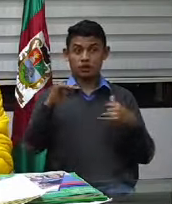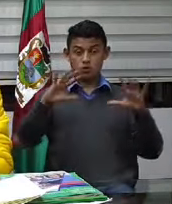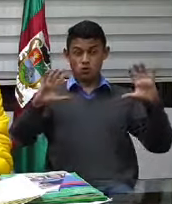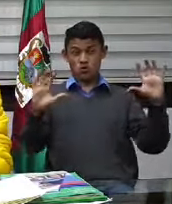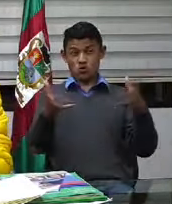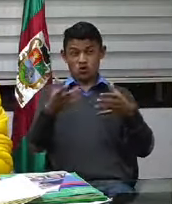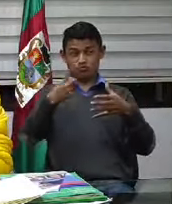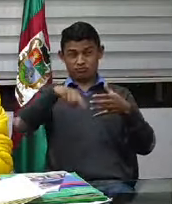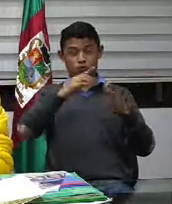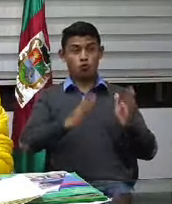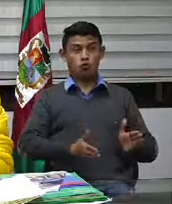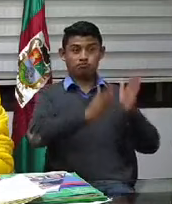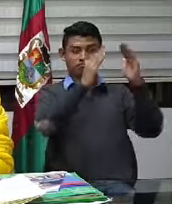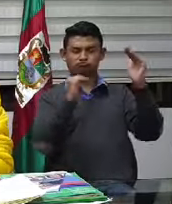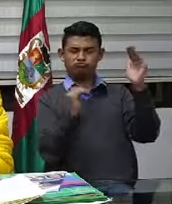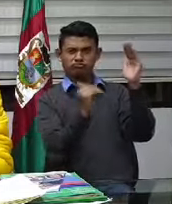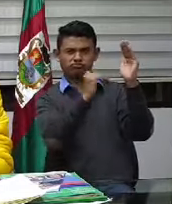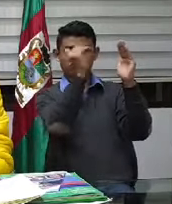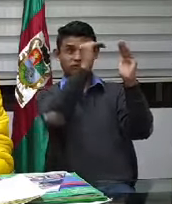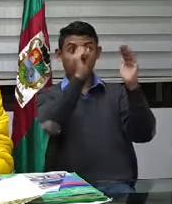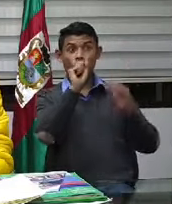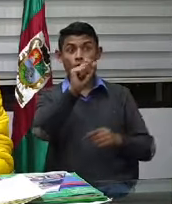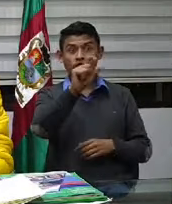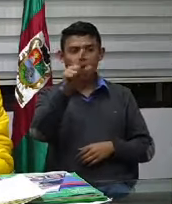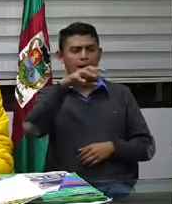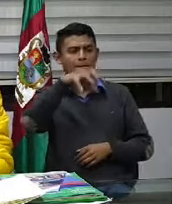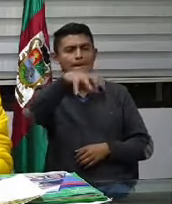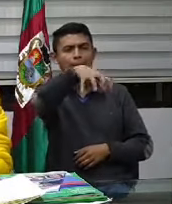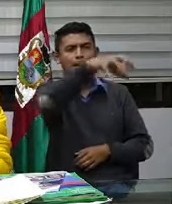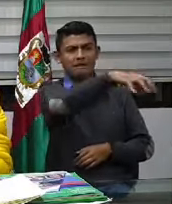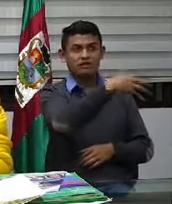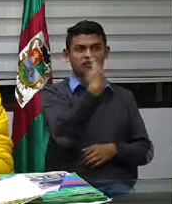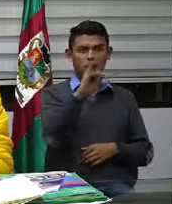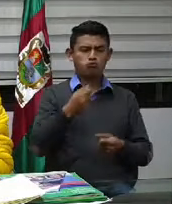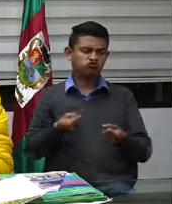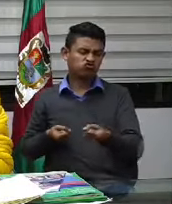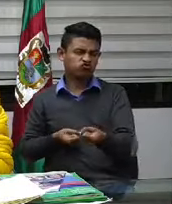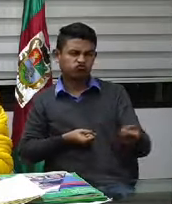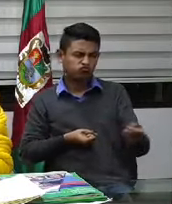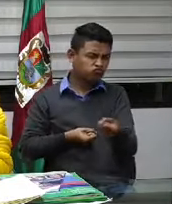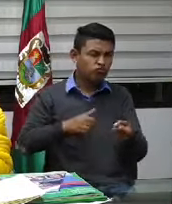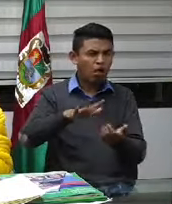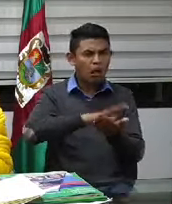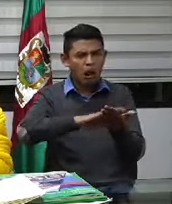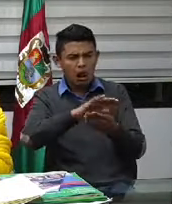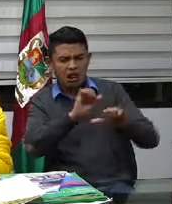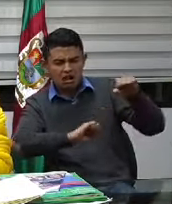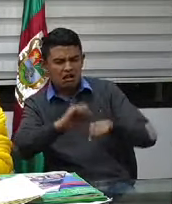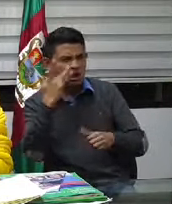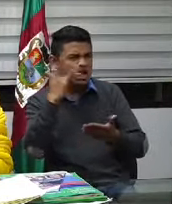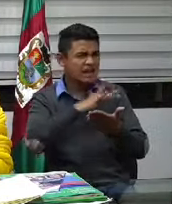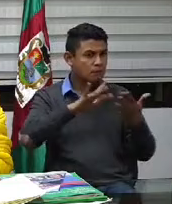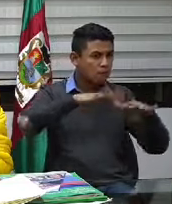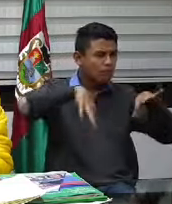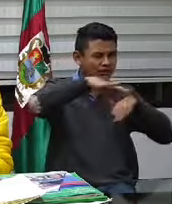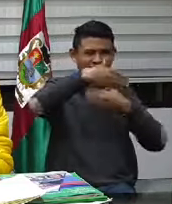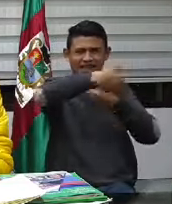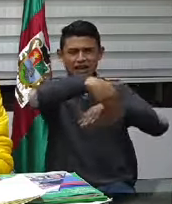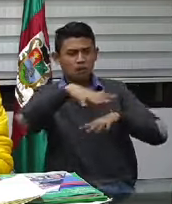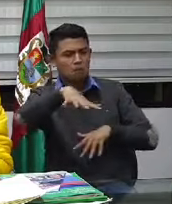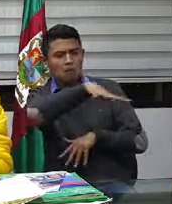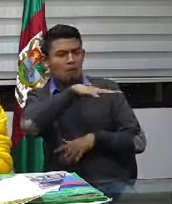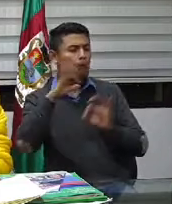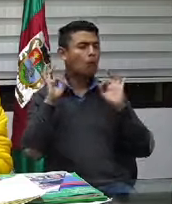cuaternario, que tal vez es una de las soluciones que más se prefiere para hacer la desinfección. Hay un